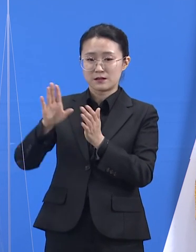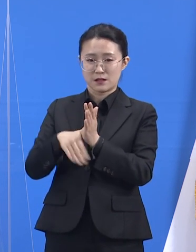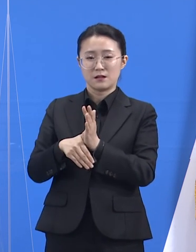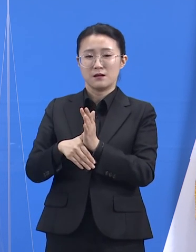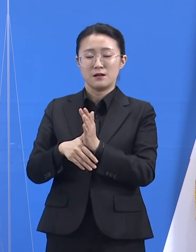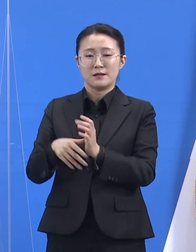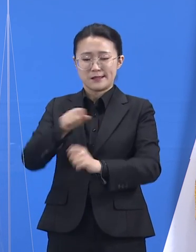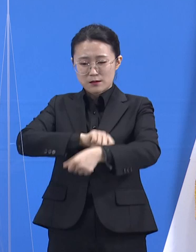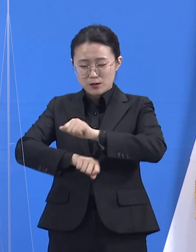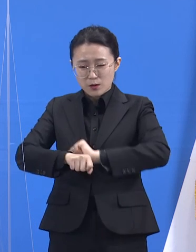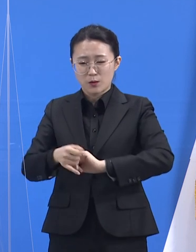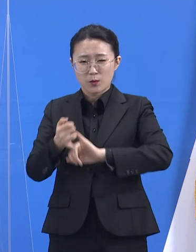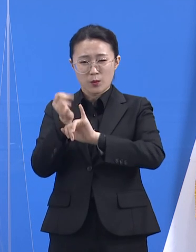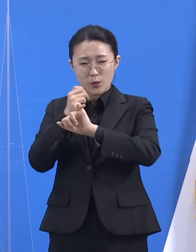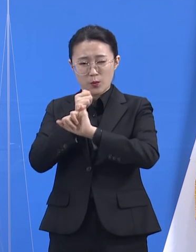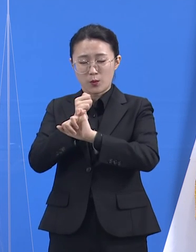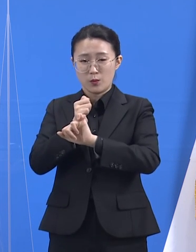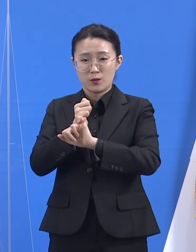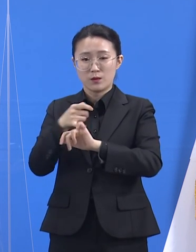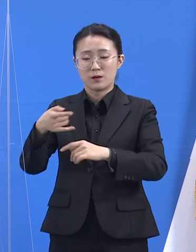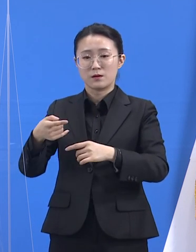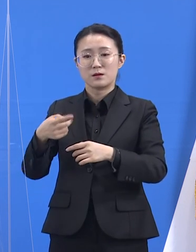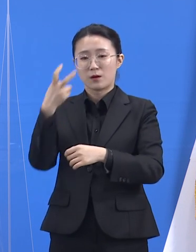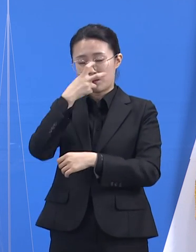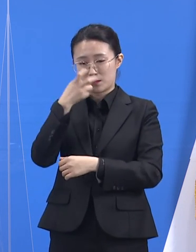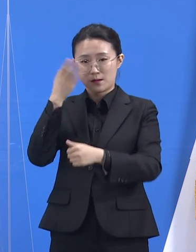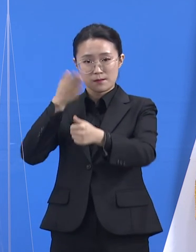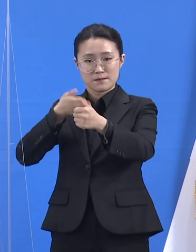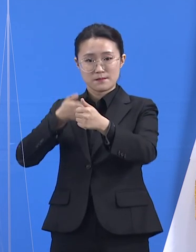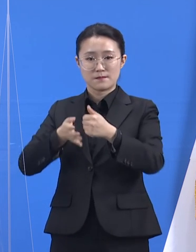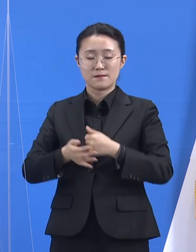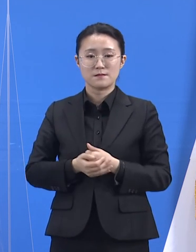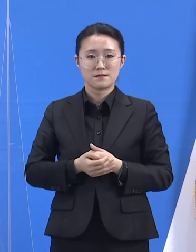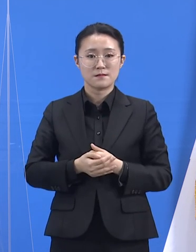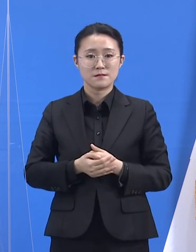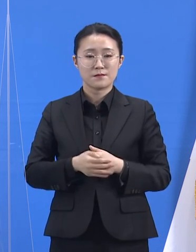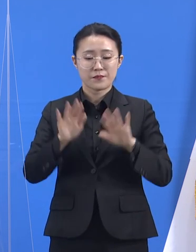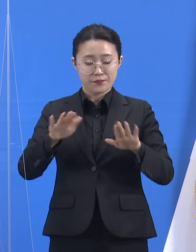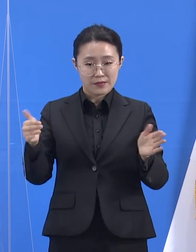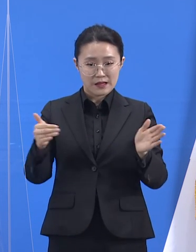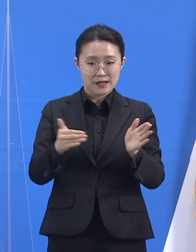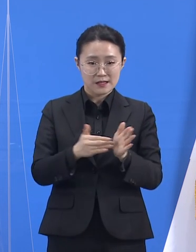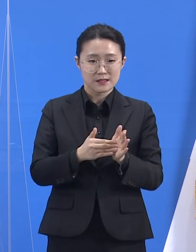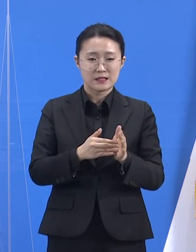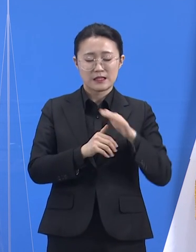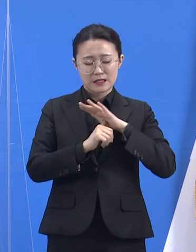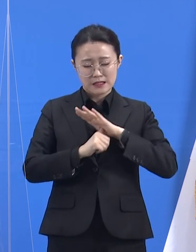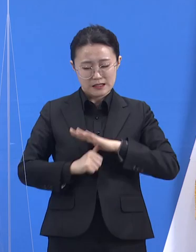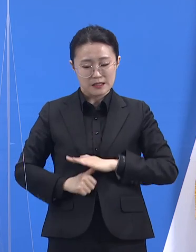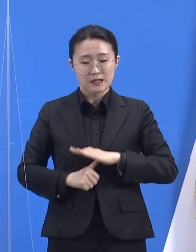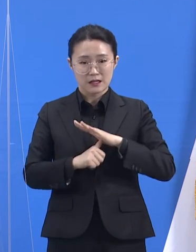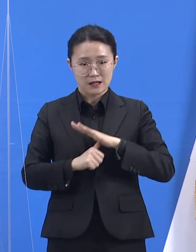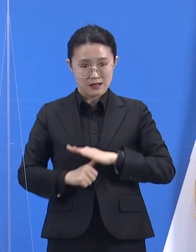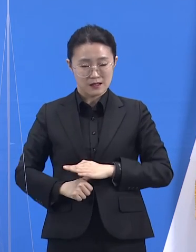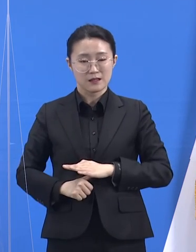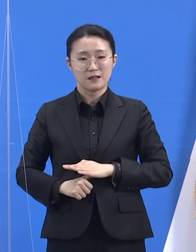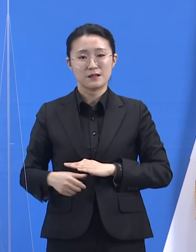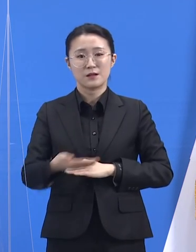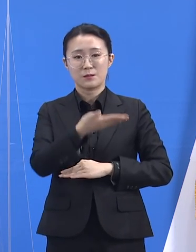동안 공동체를 보호하기 위해 인내심을 발휘하신 도민들께 존경과 감사의 인사를 전합니다.